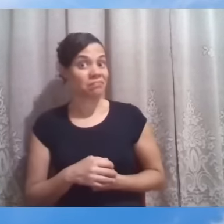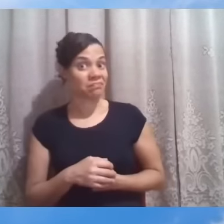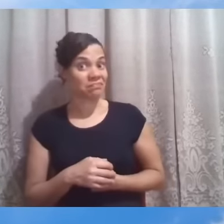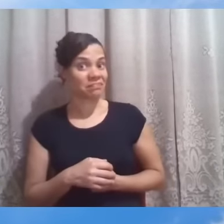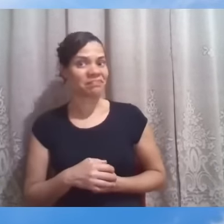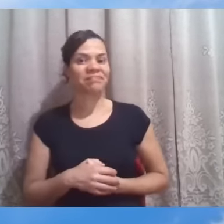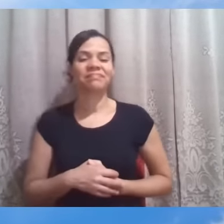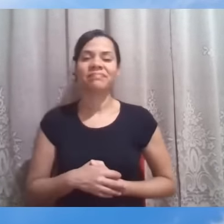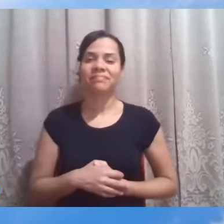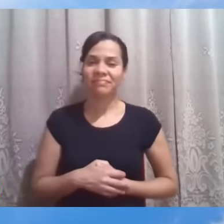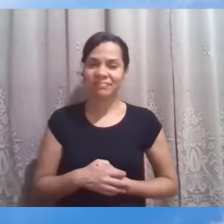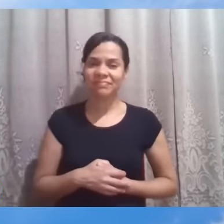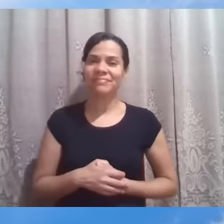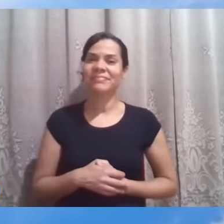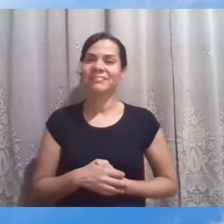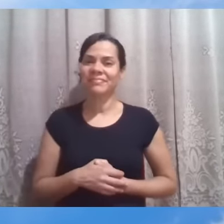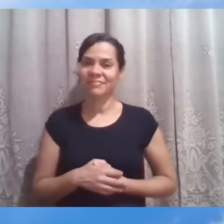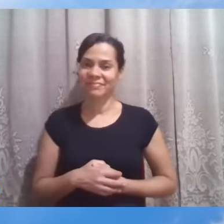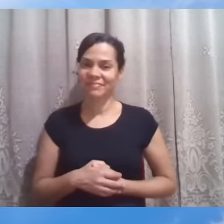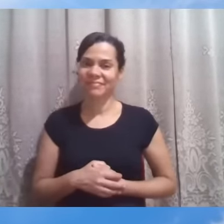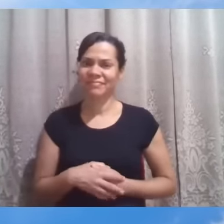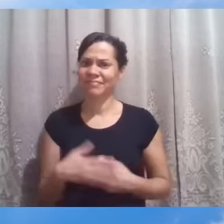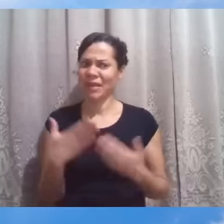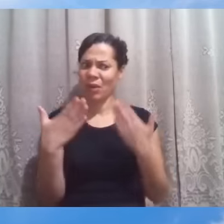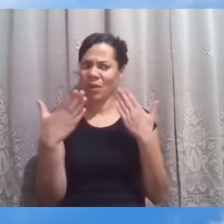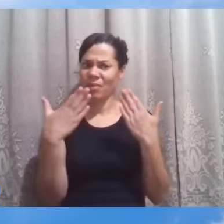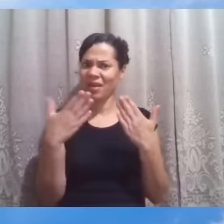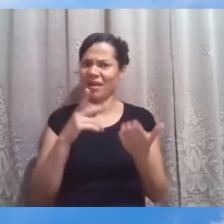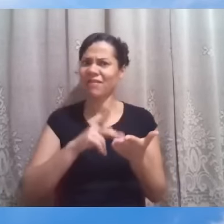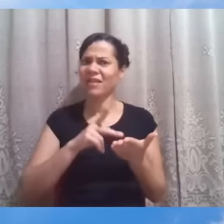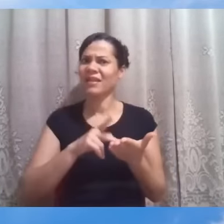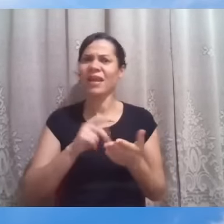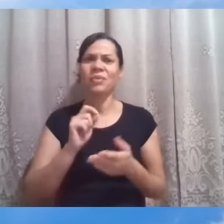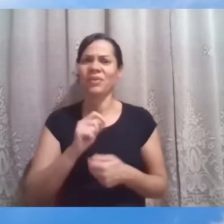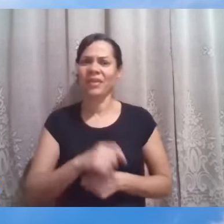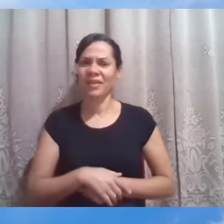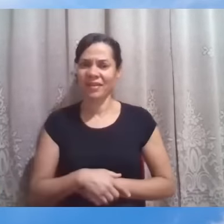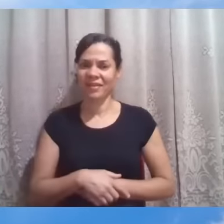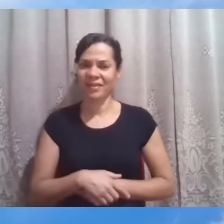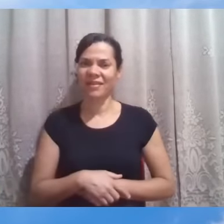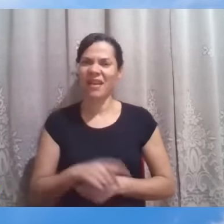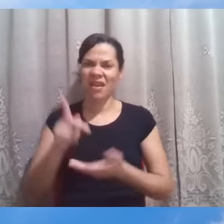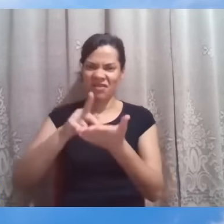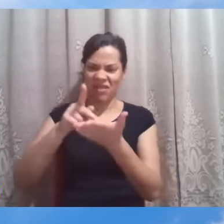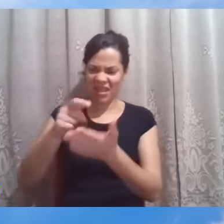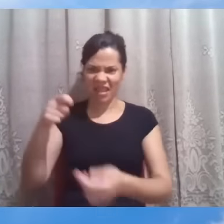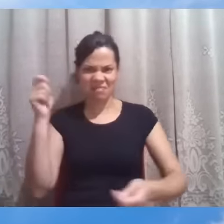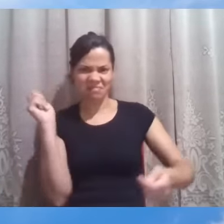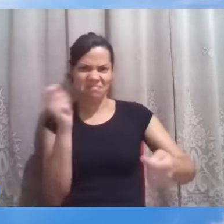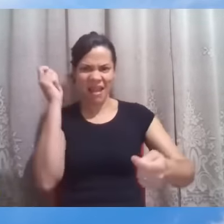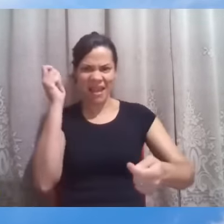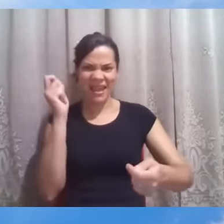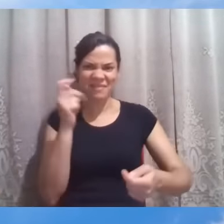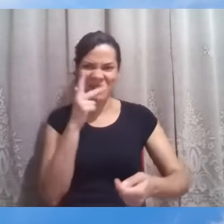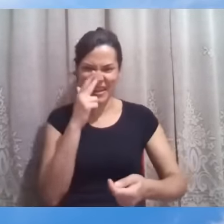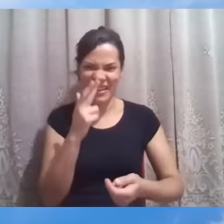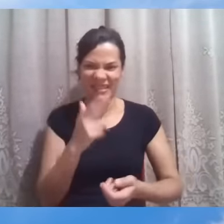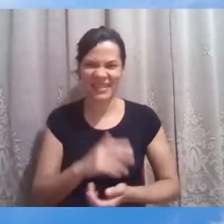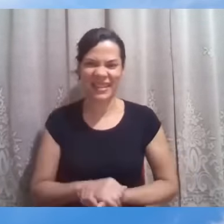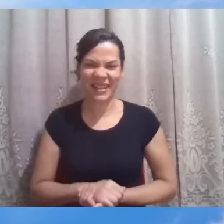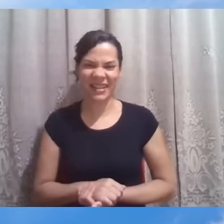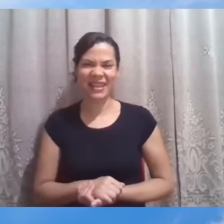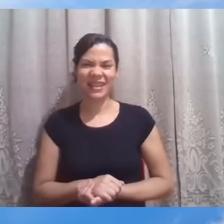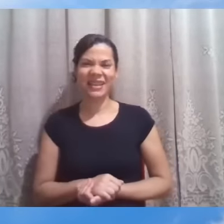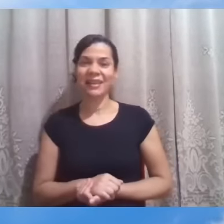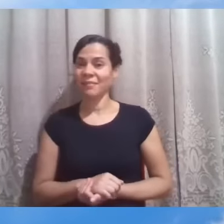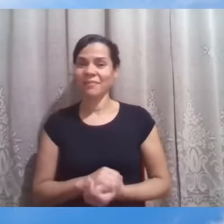Vamos parar com a verdade, pega a verdade assim e ampara com a verdade. Coloca